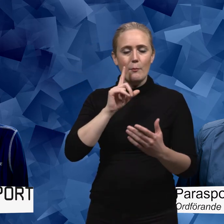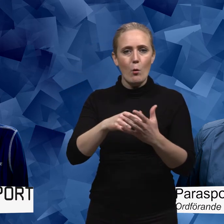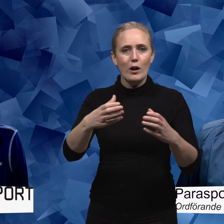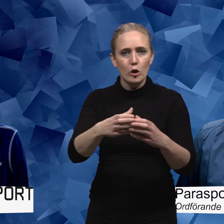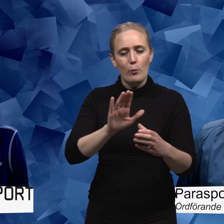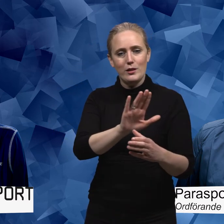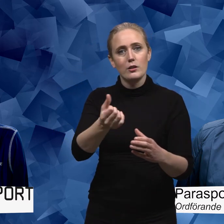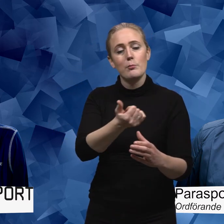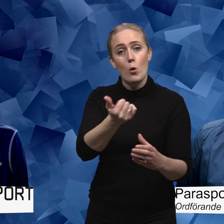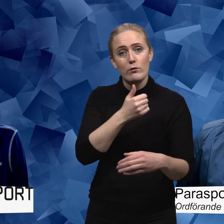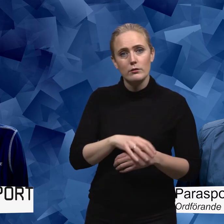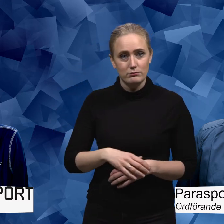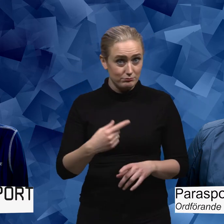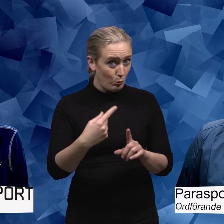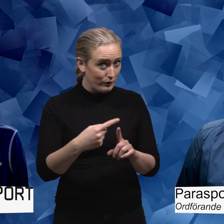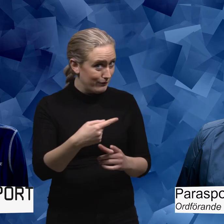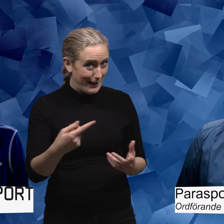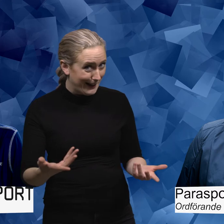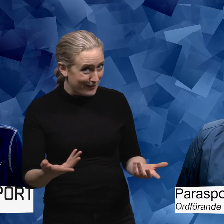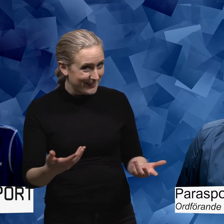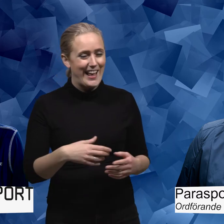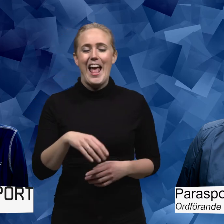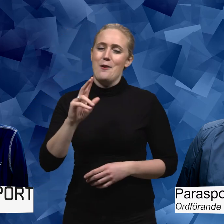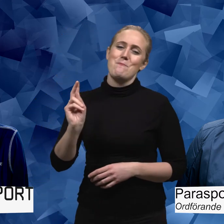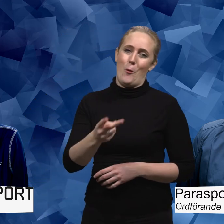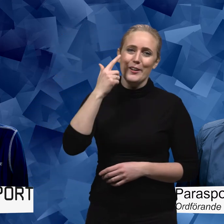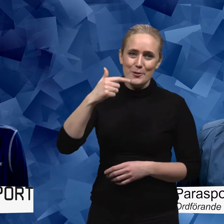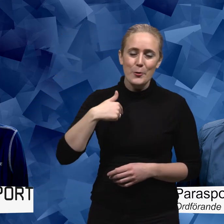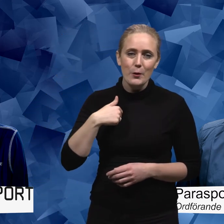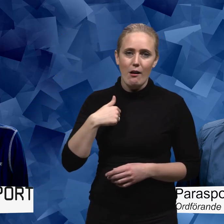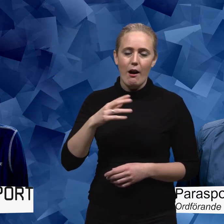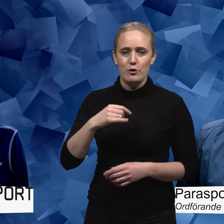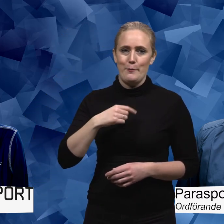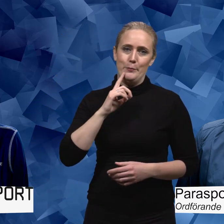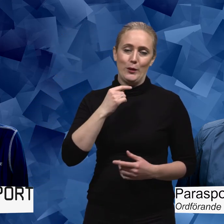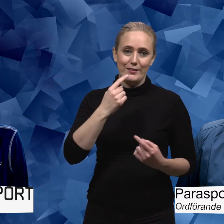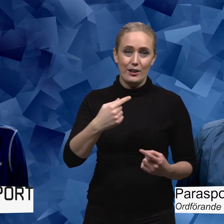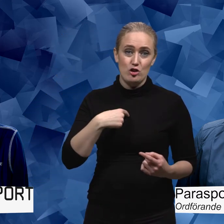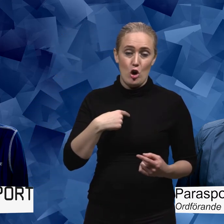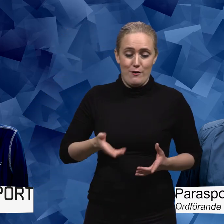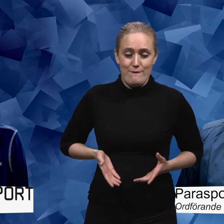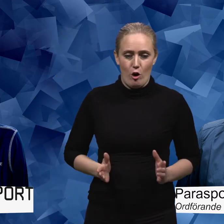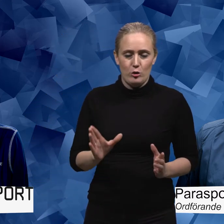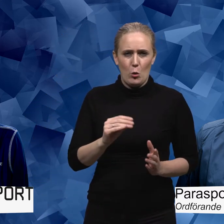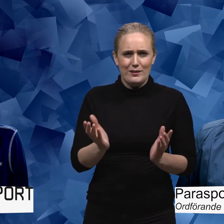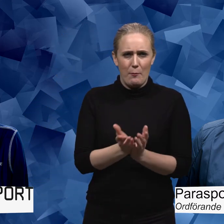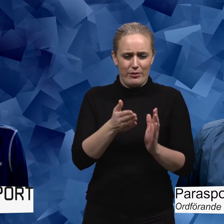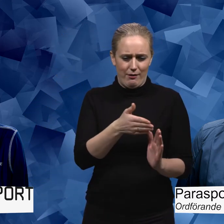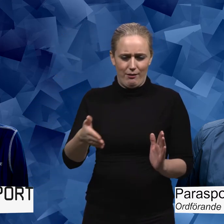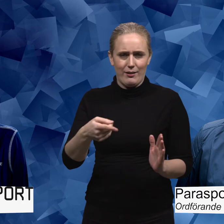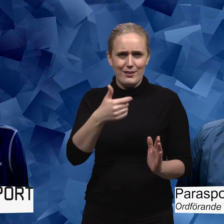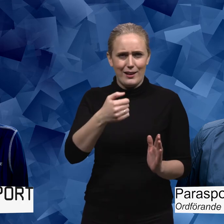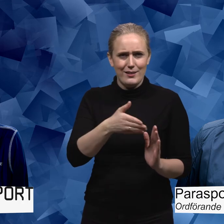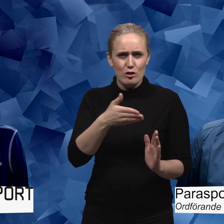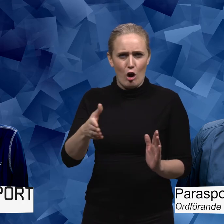målgruppen och målgruppens behov. På gott eller ont? Både och tror jag. Men jag brukar ofta säga det, jag är ju född i